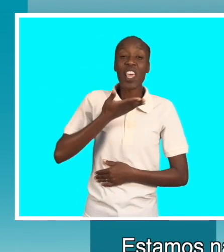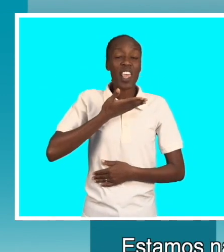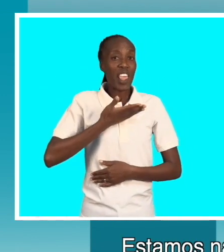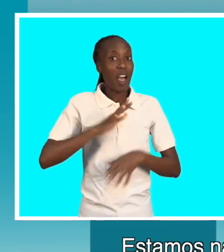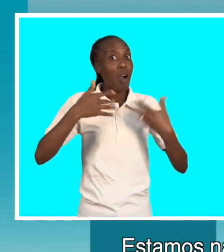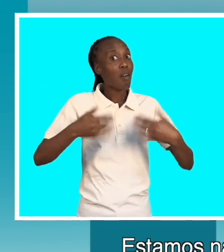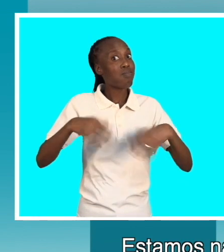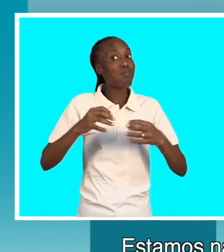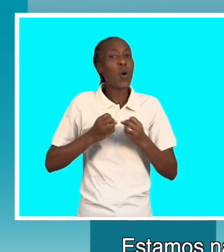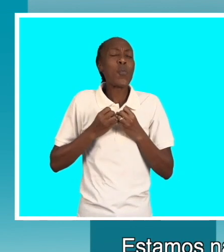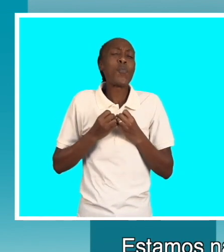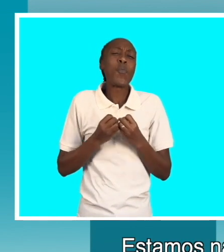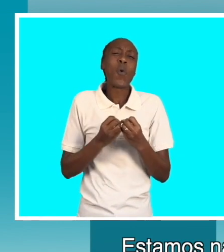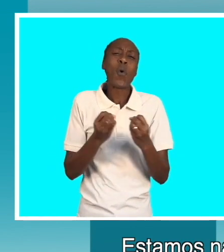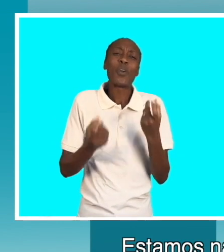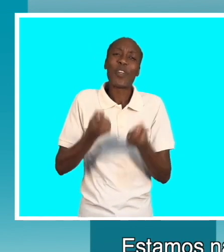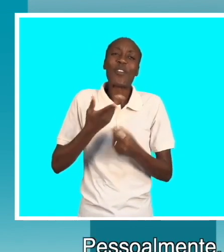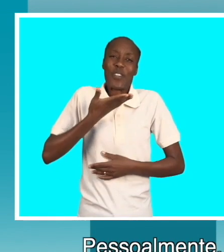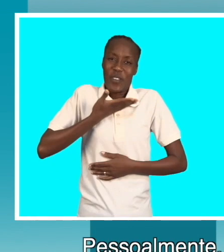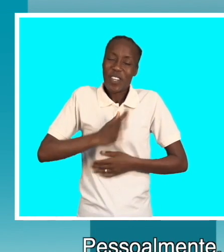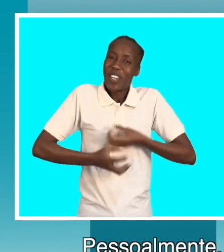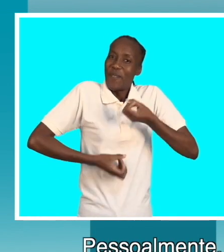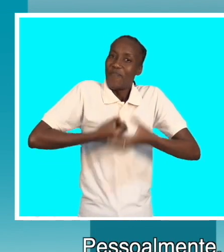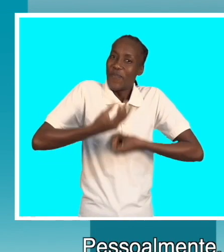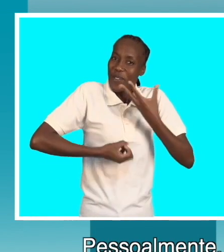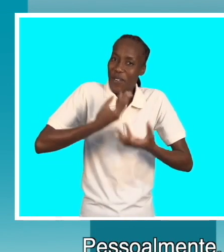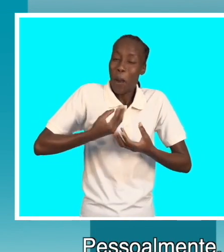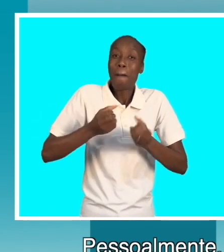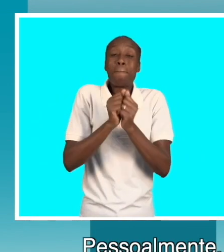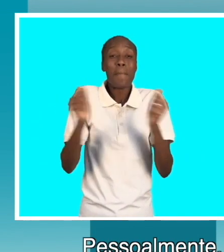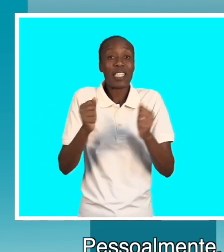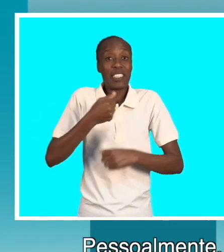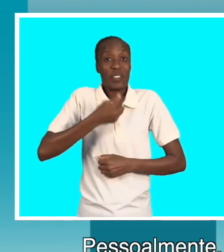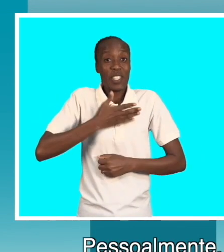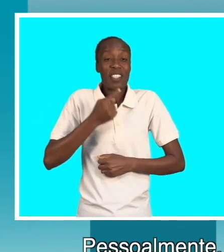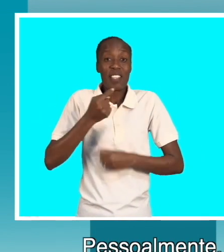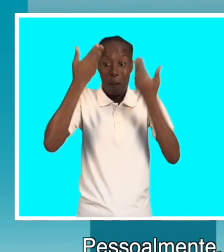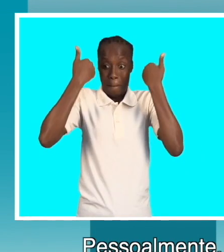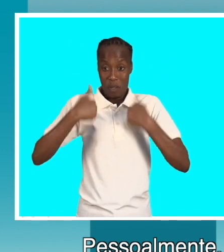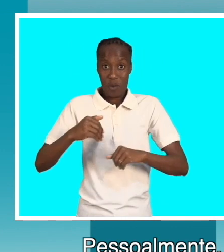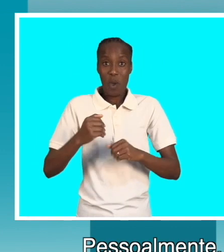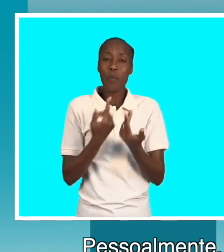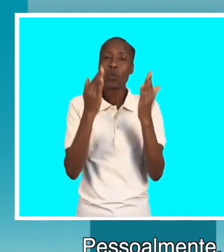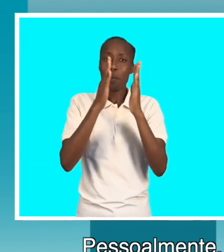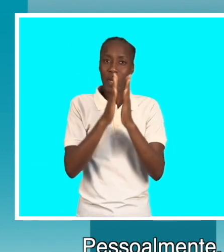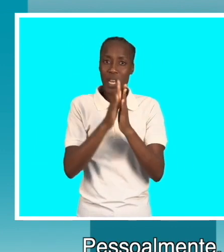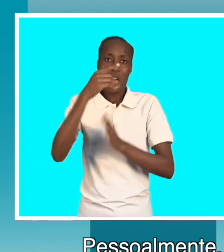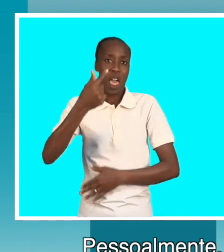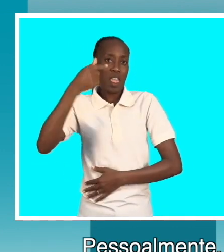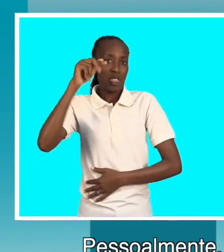últimas considerações pessoalmente eu queria agradecer a TV Sud para o parte que vocês